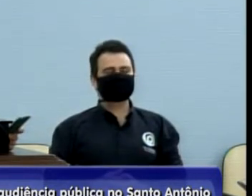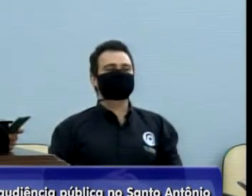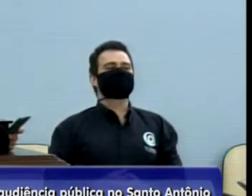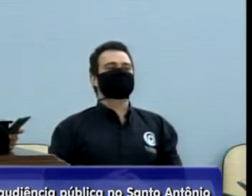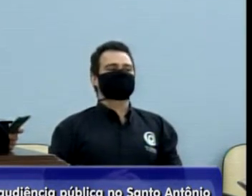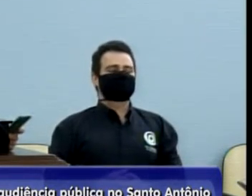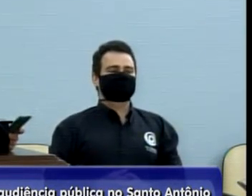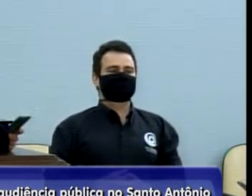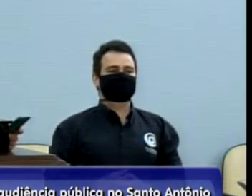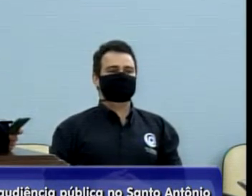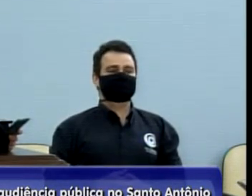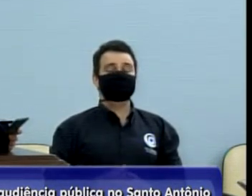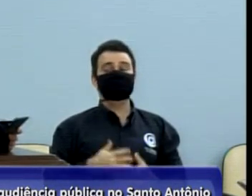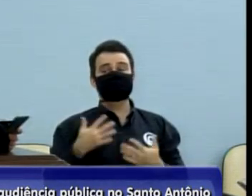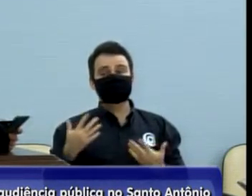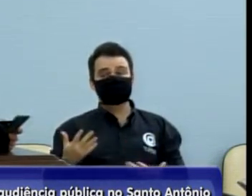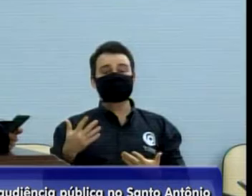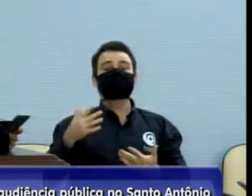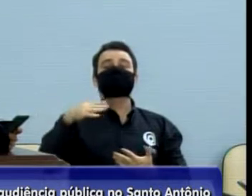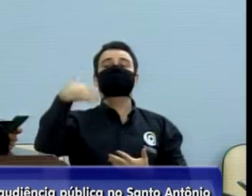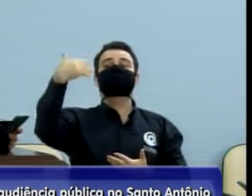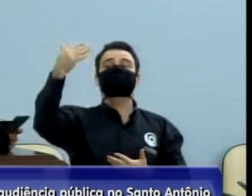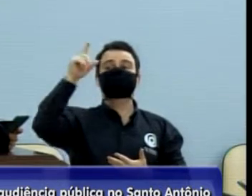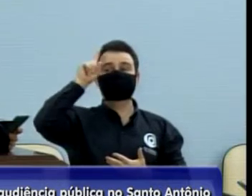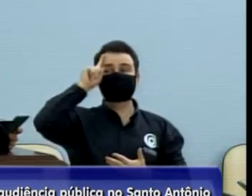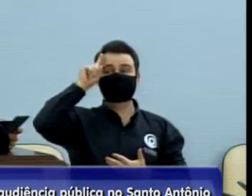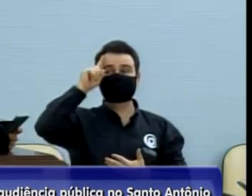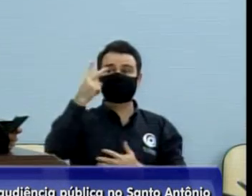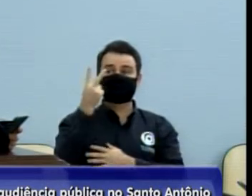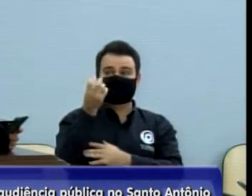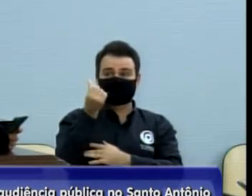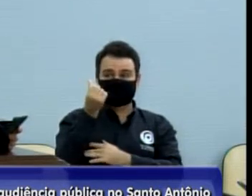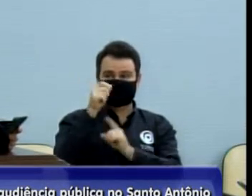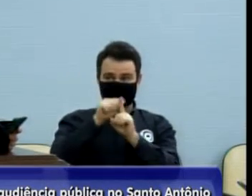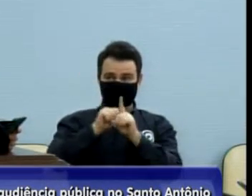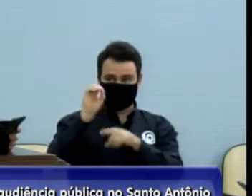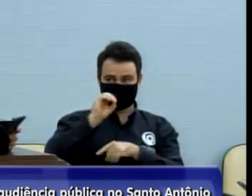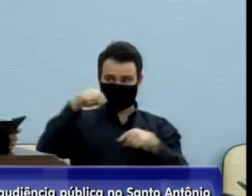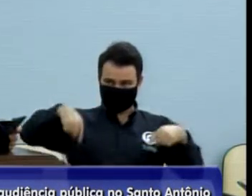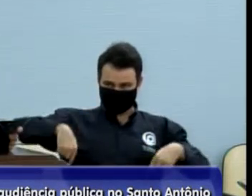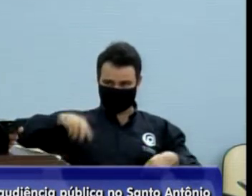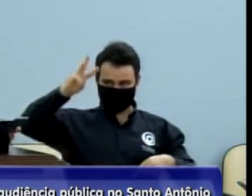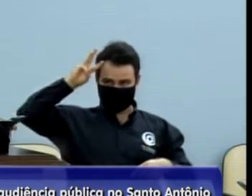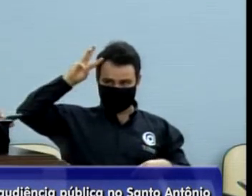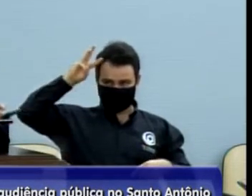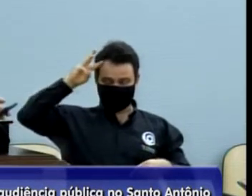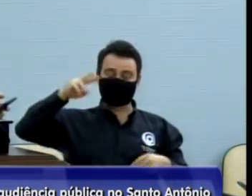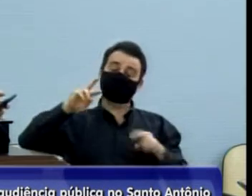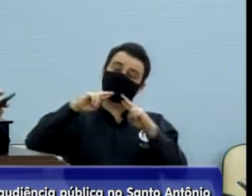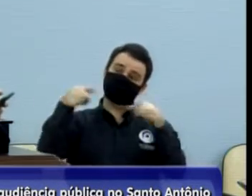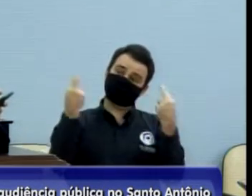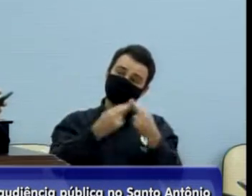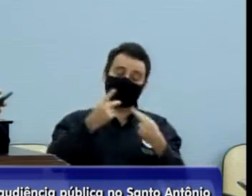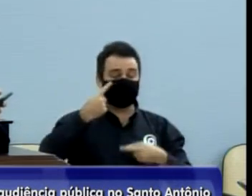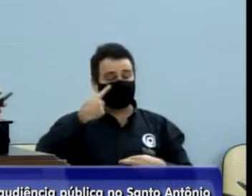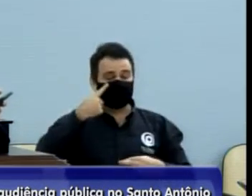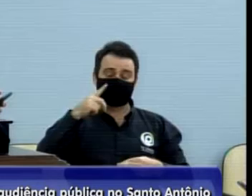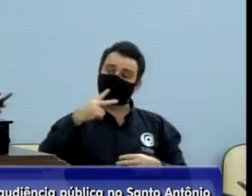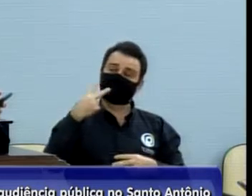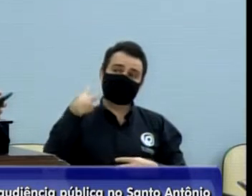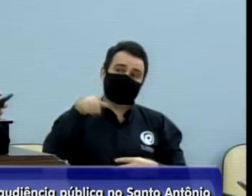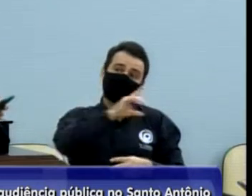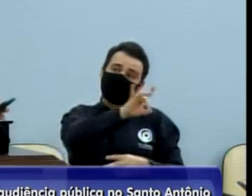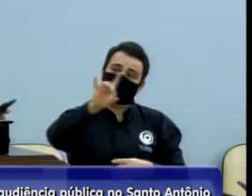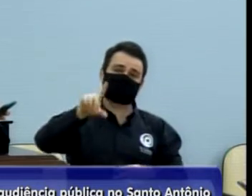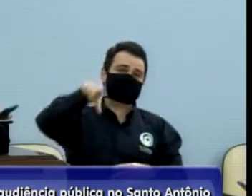26, esse projeto vai estar na pauta e aí cada vereador decide a sua posição. Mas